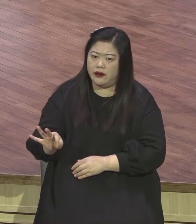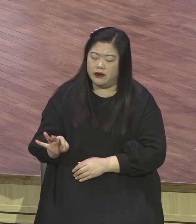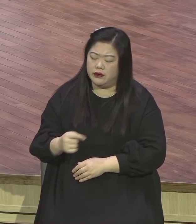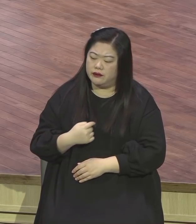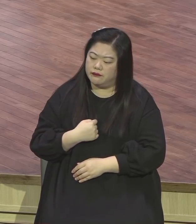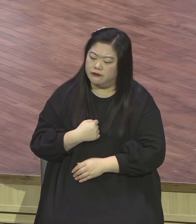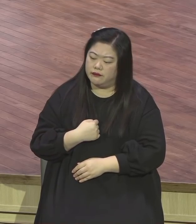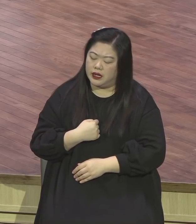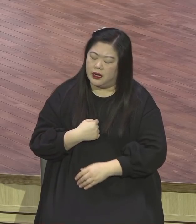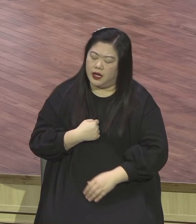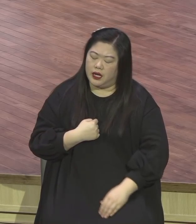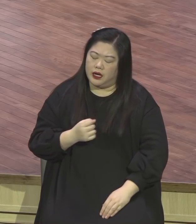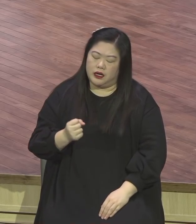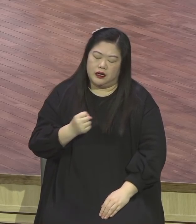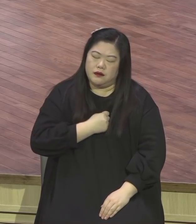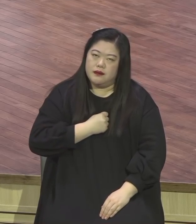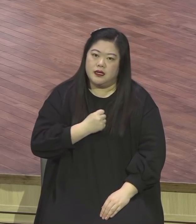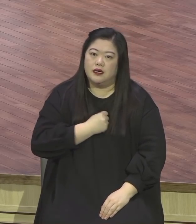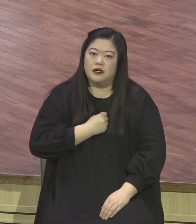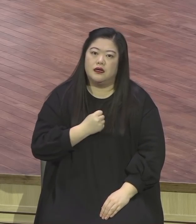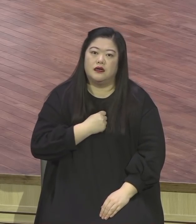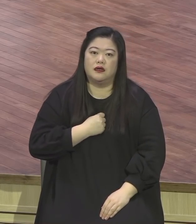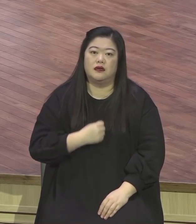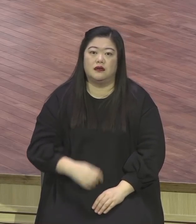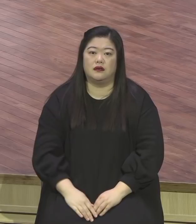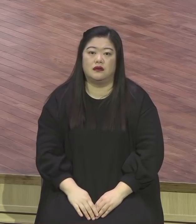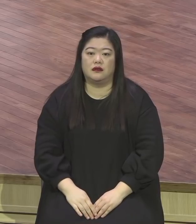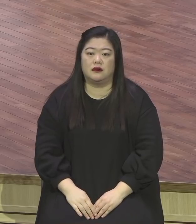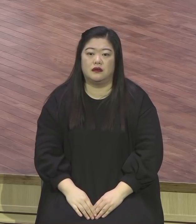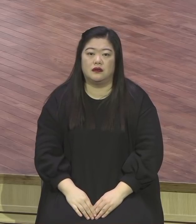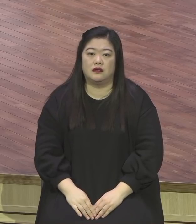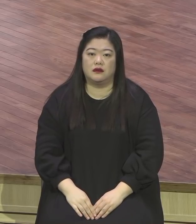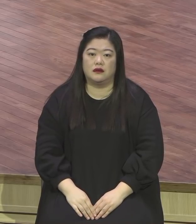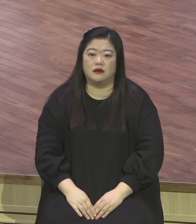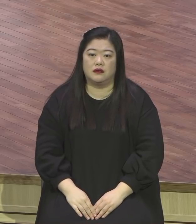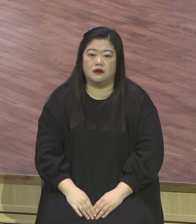답답해요. 답답해요. 문제 오면 이건 막 목사 세 개 보세요.